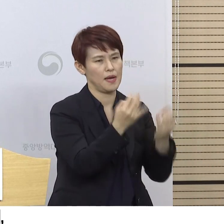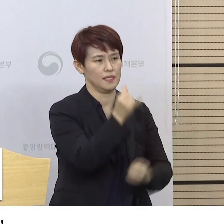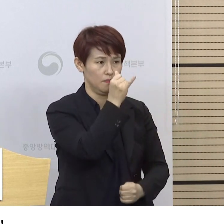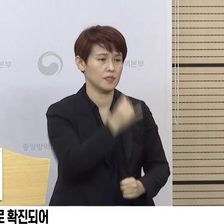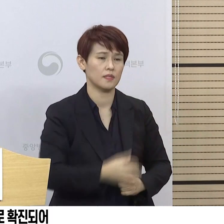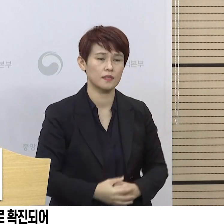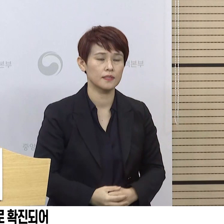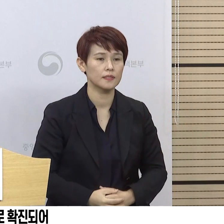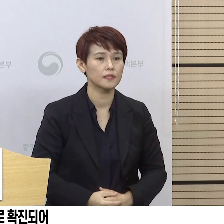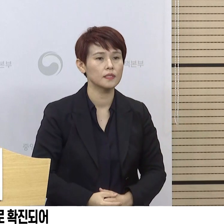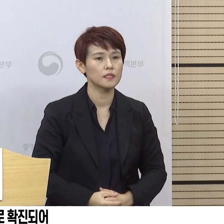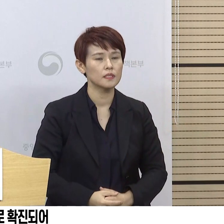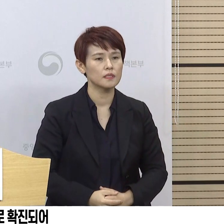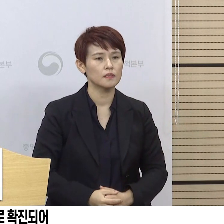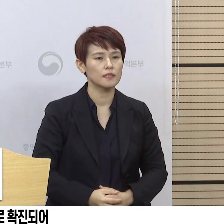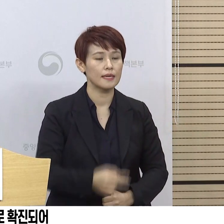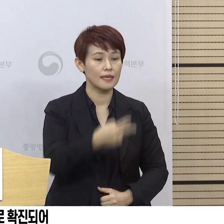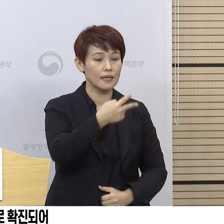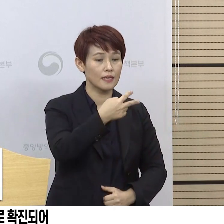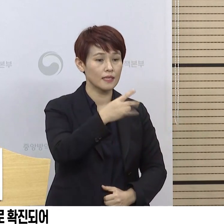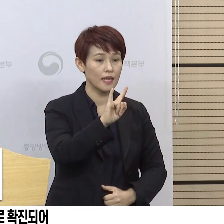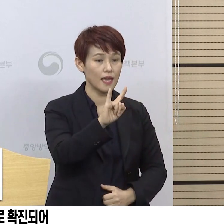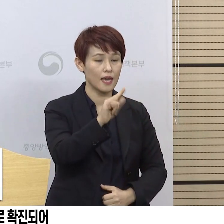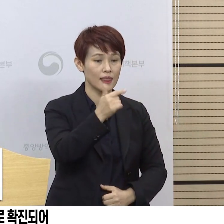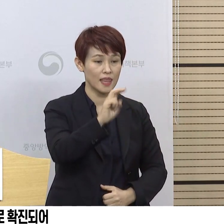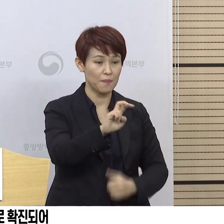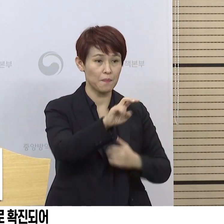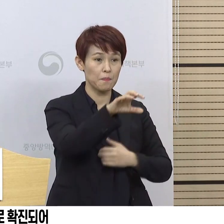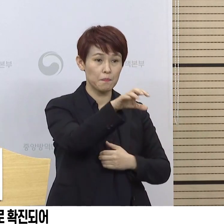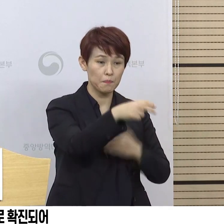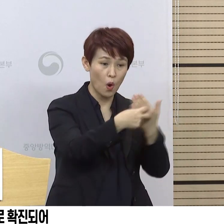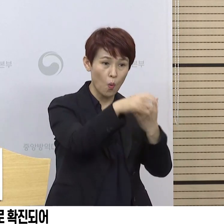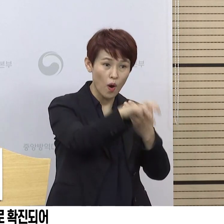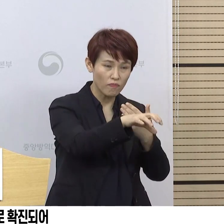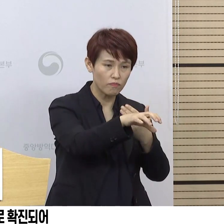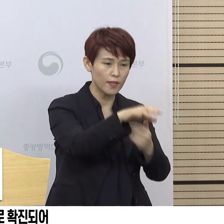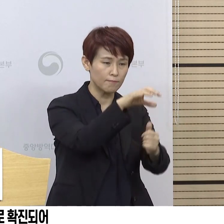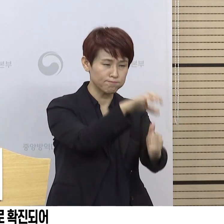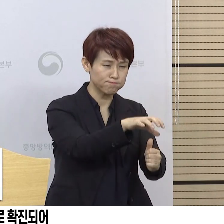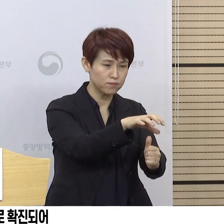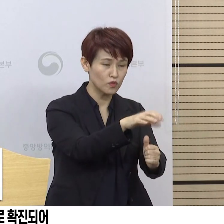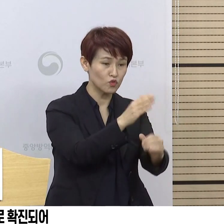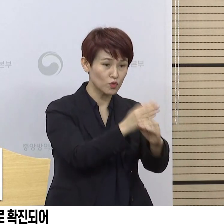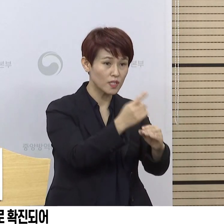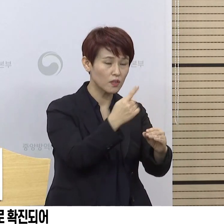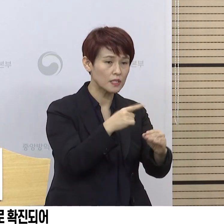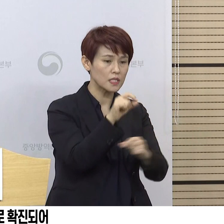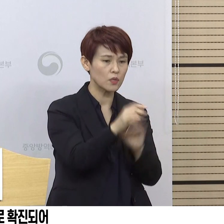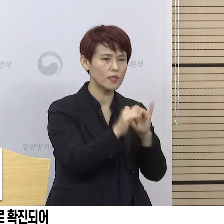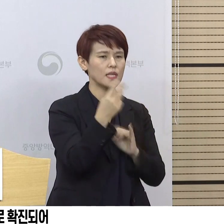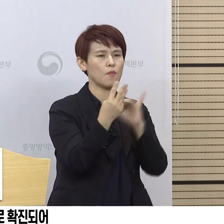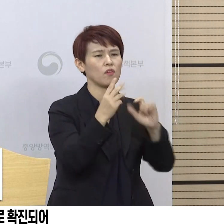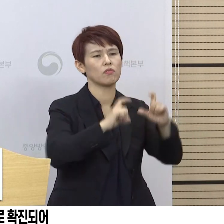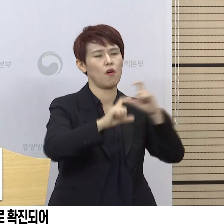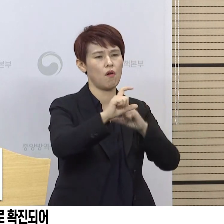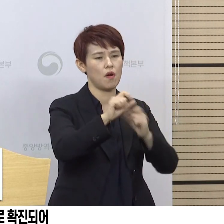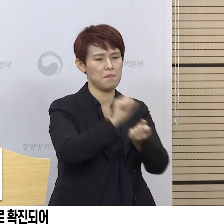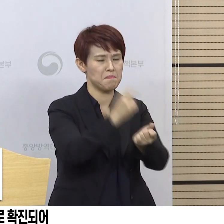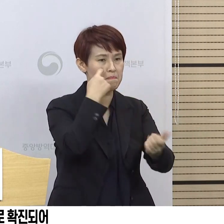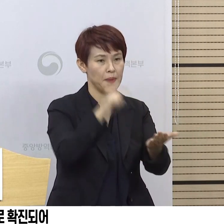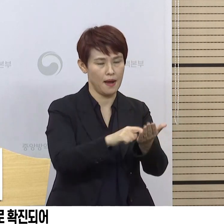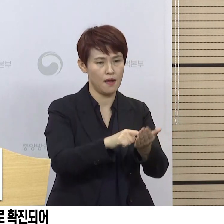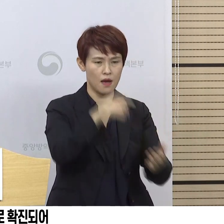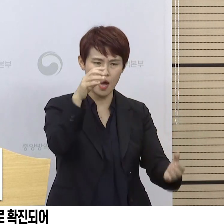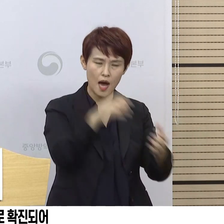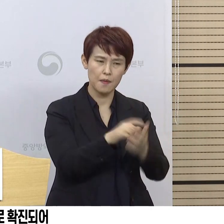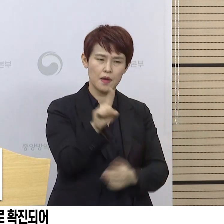청도 대남병원에서는 격리 조치 중이던 직원 3명이 추가로 확진되어서 현재까지 총